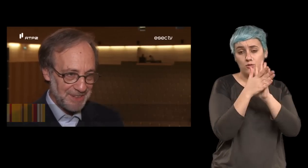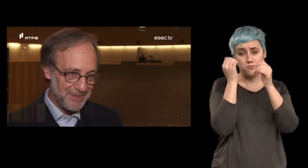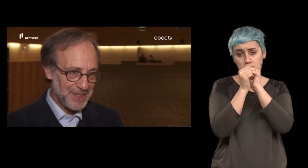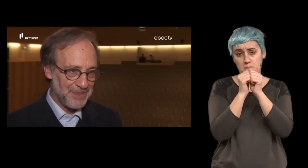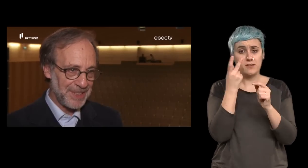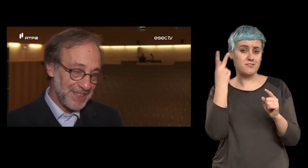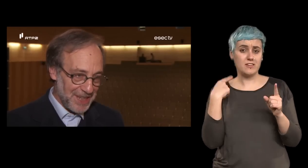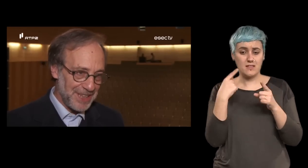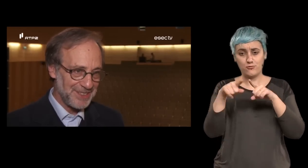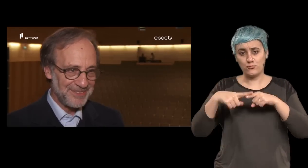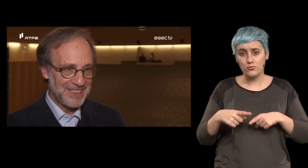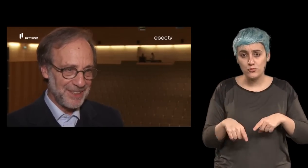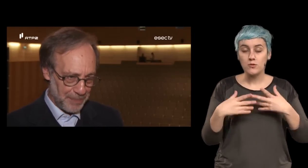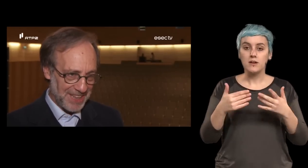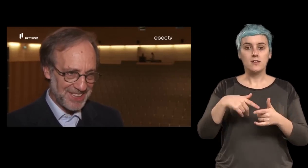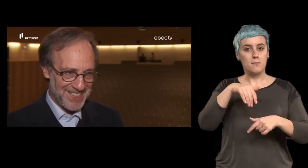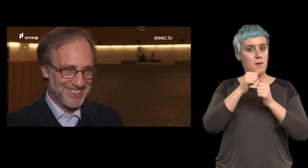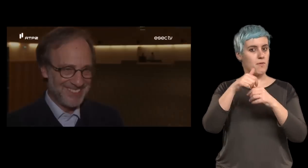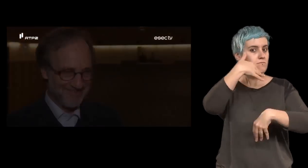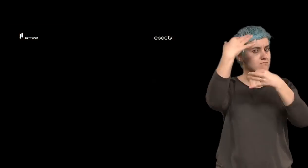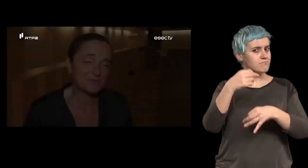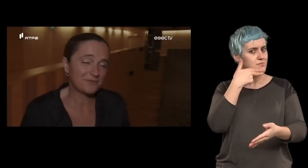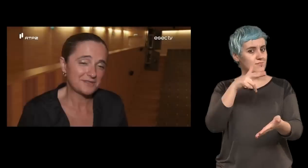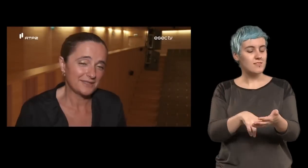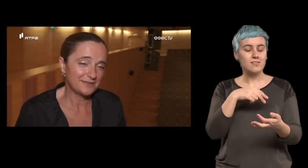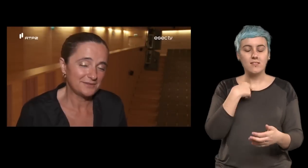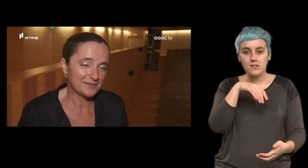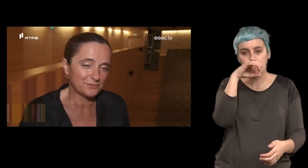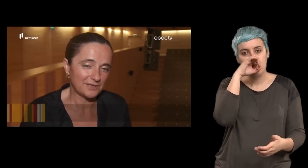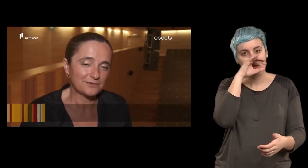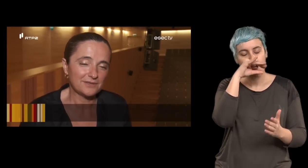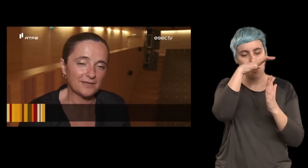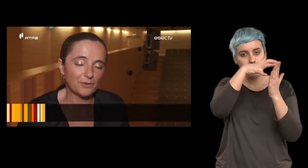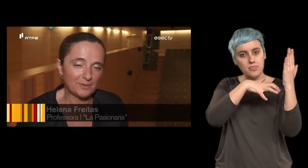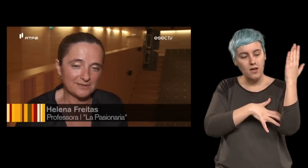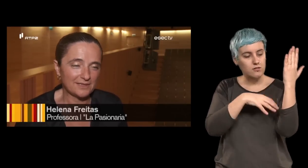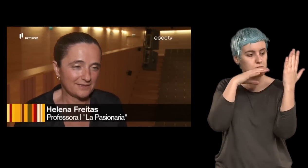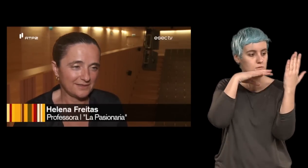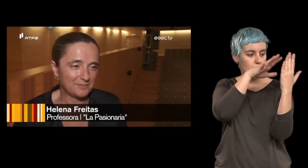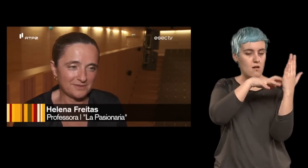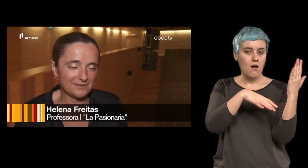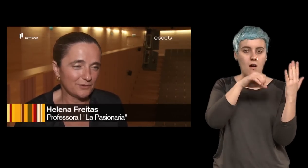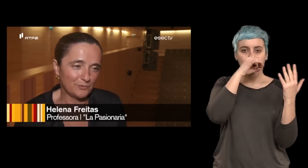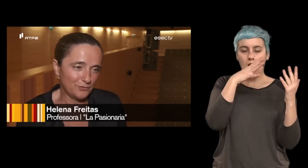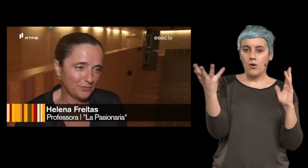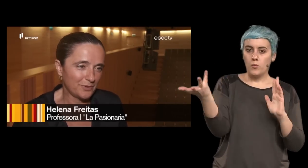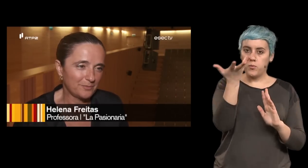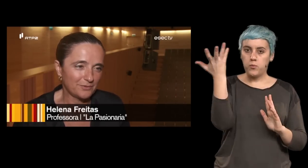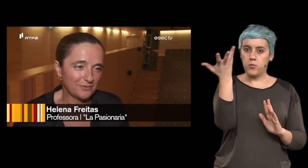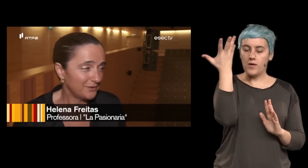vários papéis este é mais um papel a sério eu achei fascinante devo dizer o texto e a complexidade que ele representa e como o próprio enfim